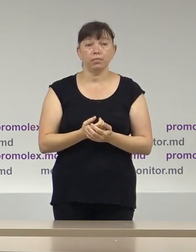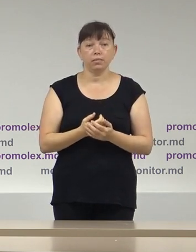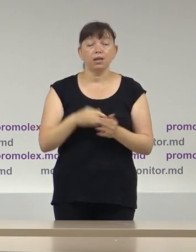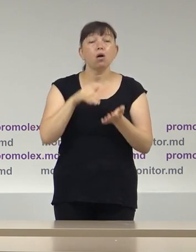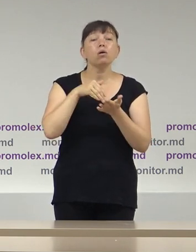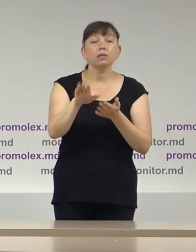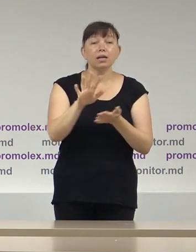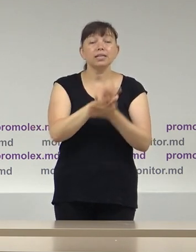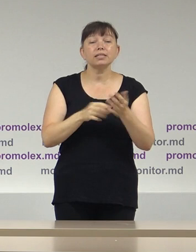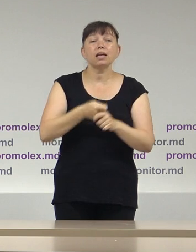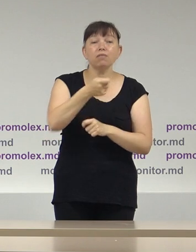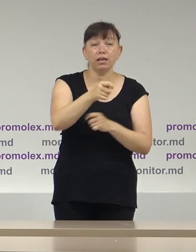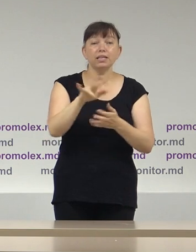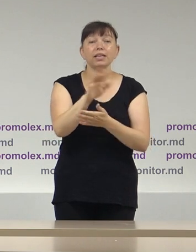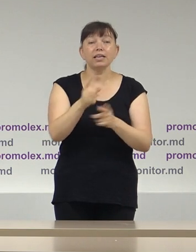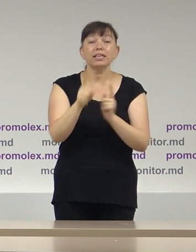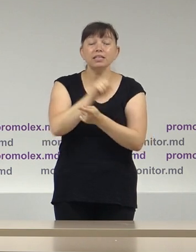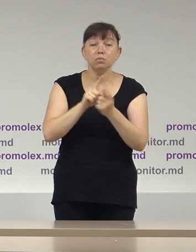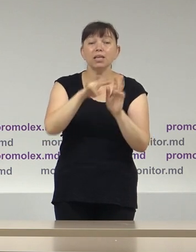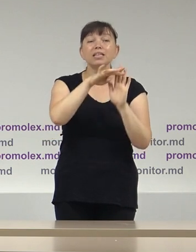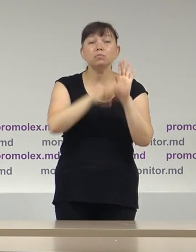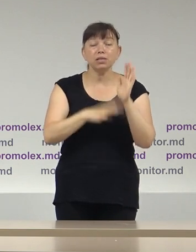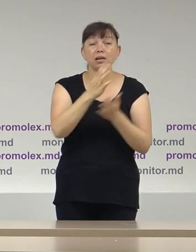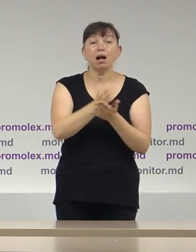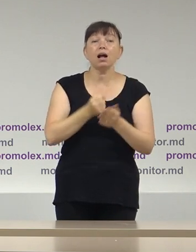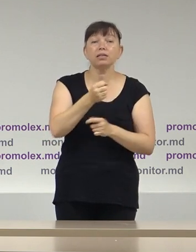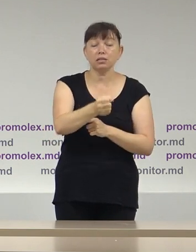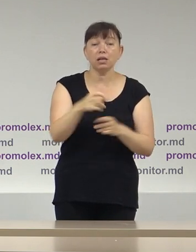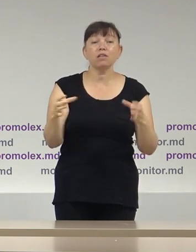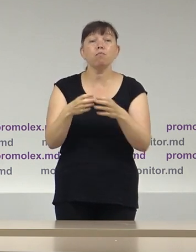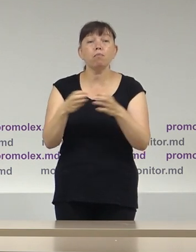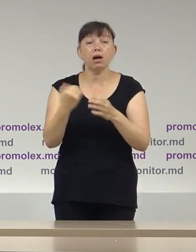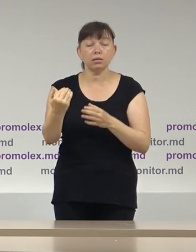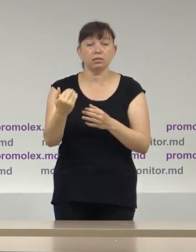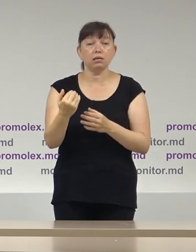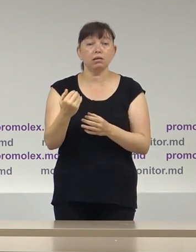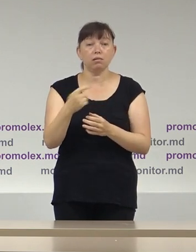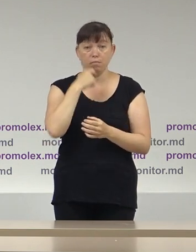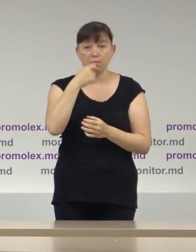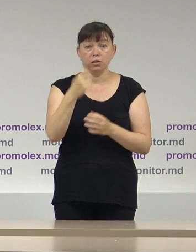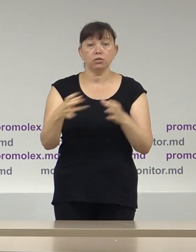respingerii cererii de modificare a listei de candidați a Partidului Politic